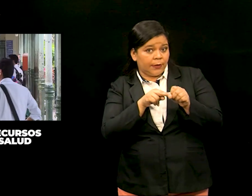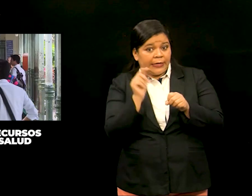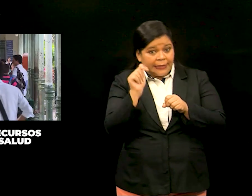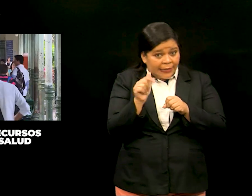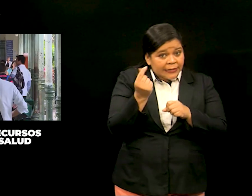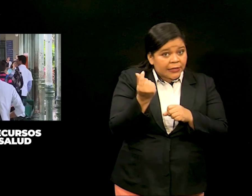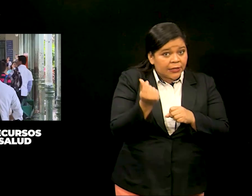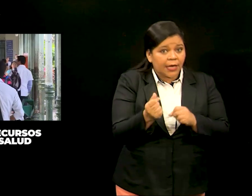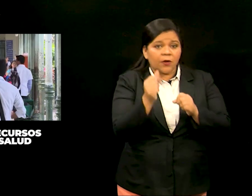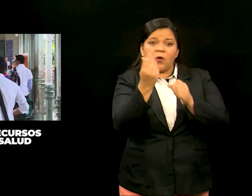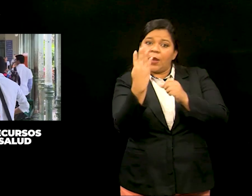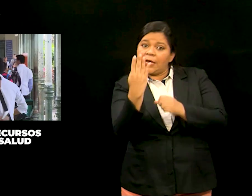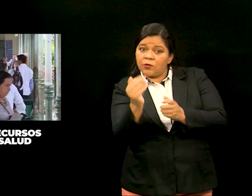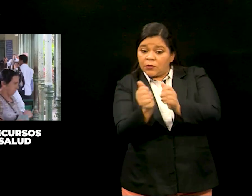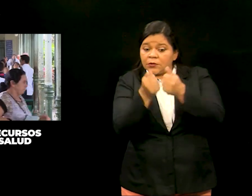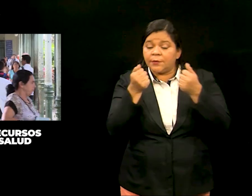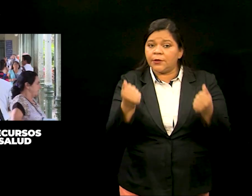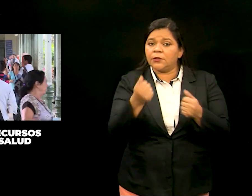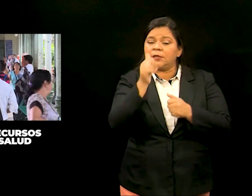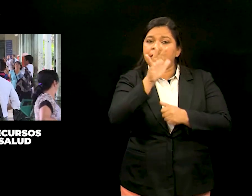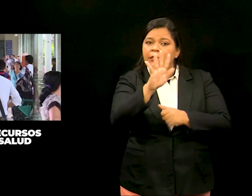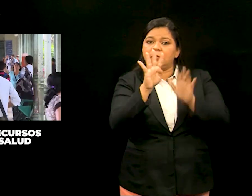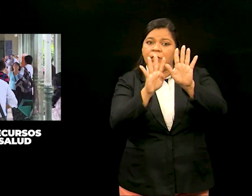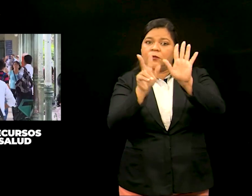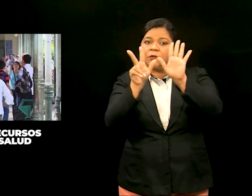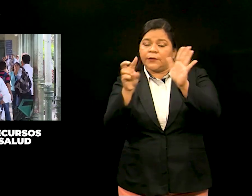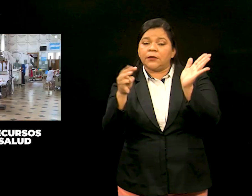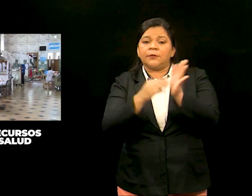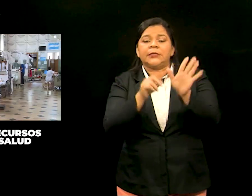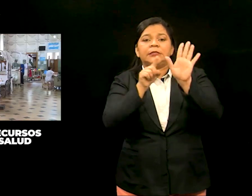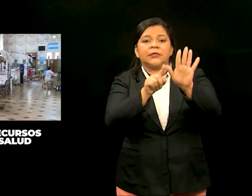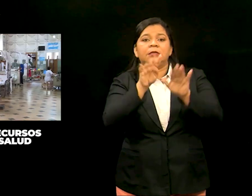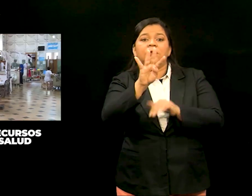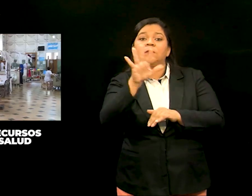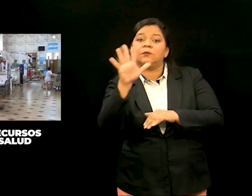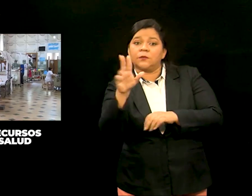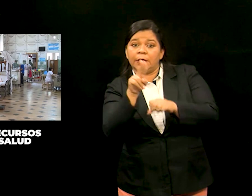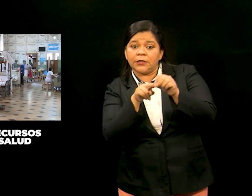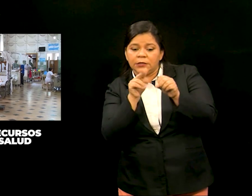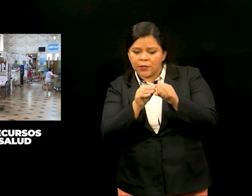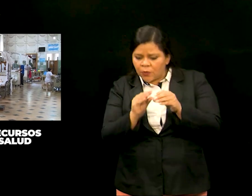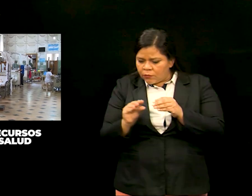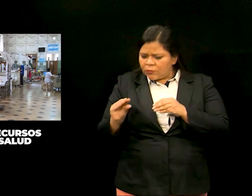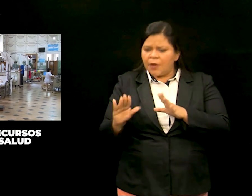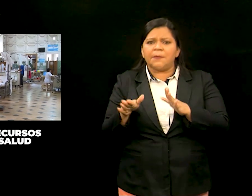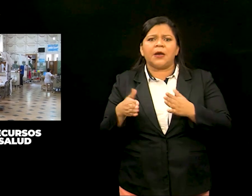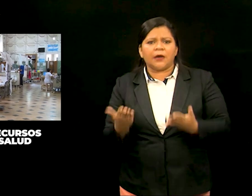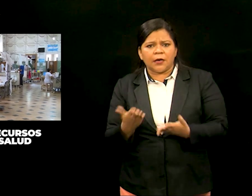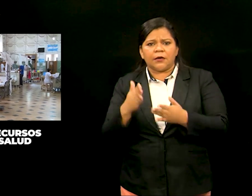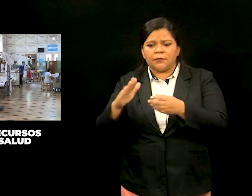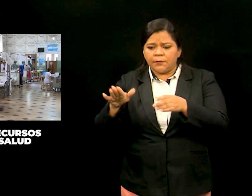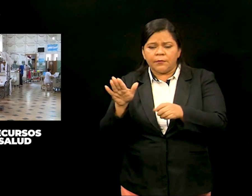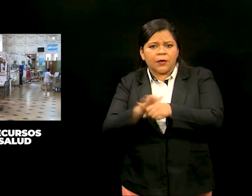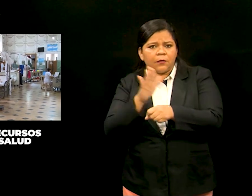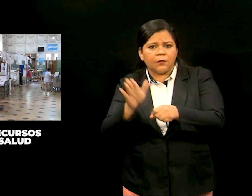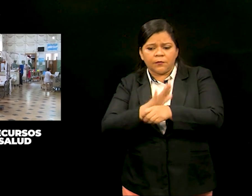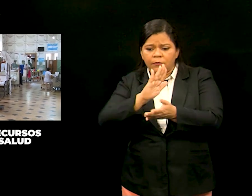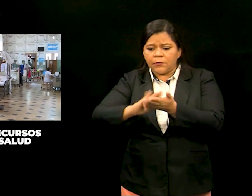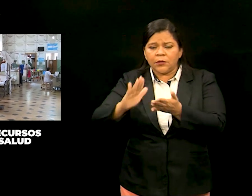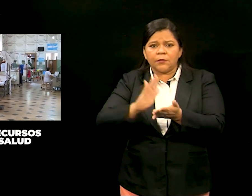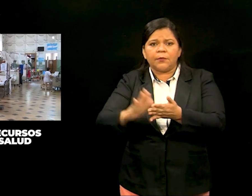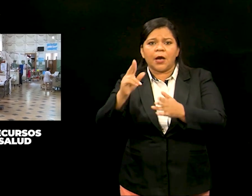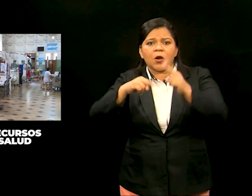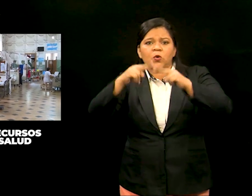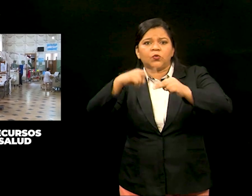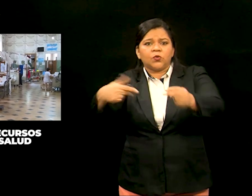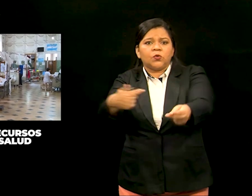estos 14 millones 598 mil 645 dólares servirán para complementar el financiamiento del Hospital